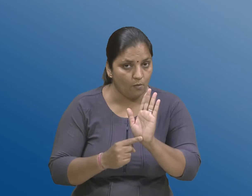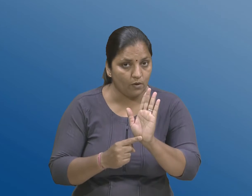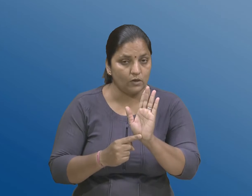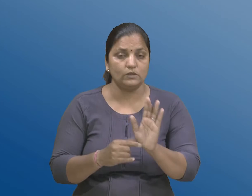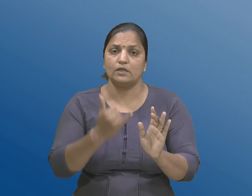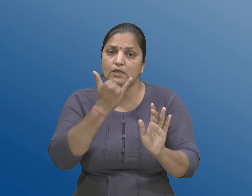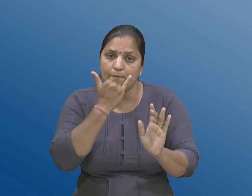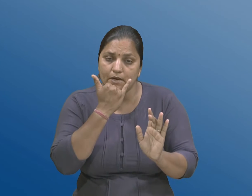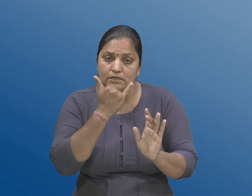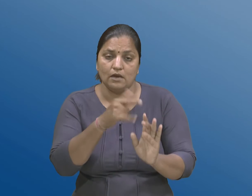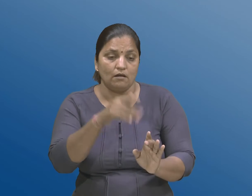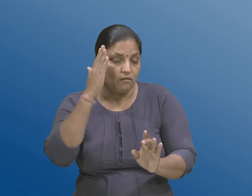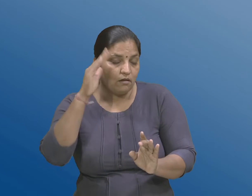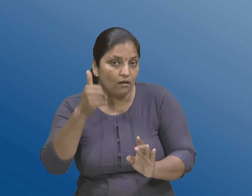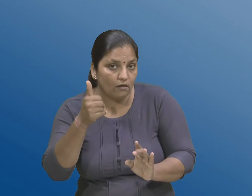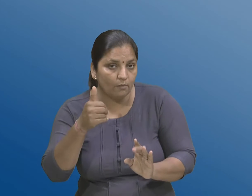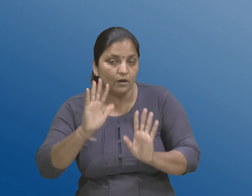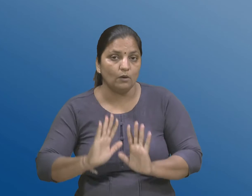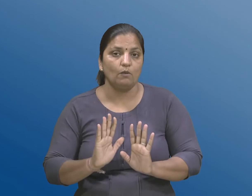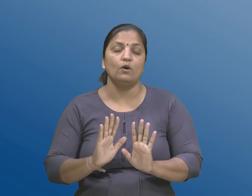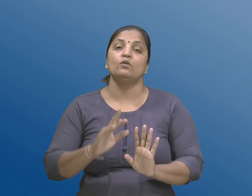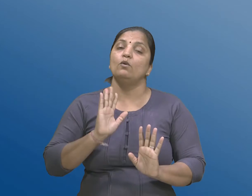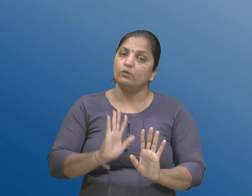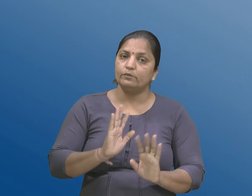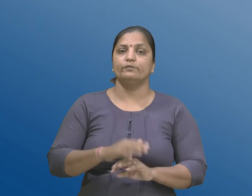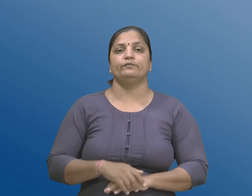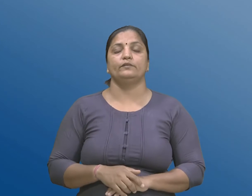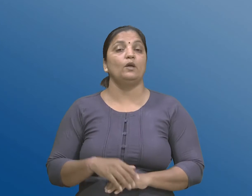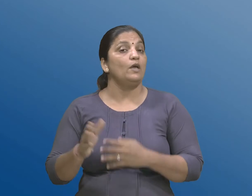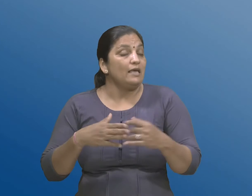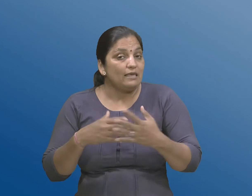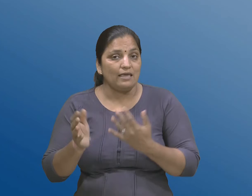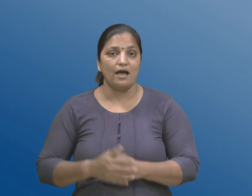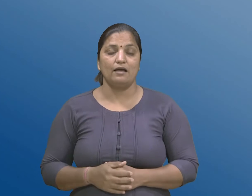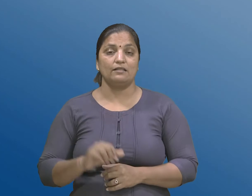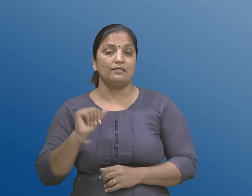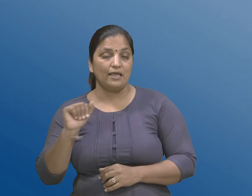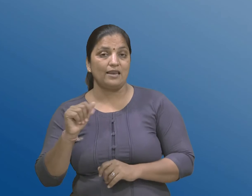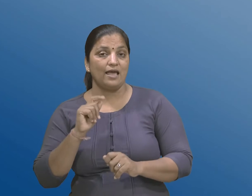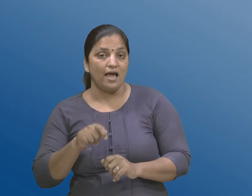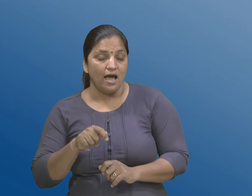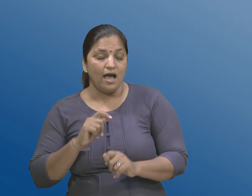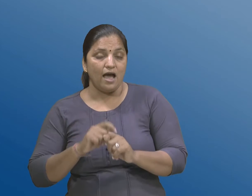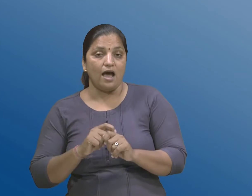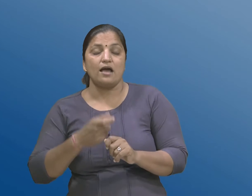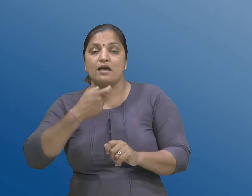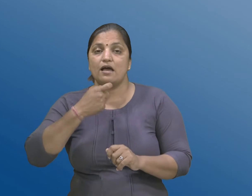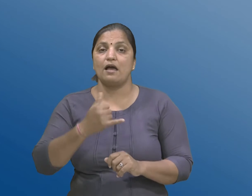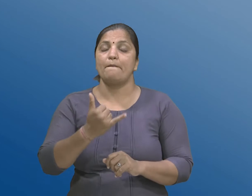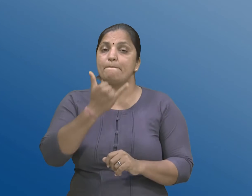जान बहर आचरवामा आववो हतो अथवा तो तेने आ गुनाने रोकवा माटे